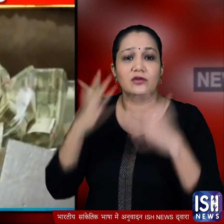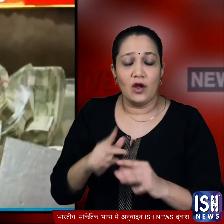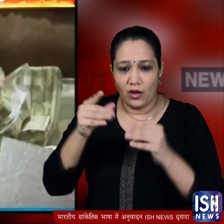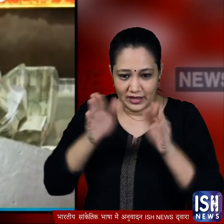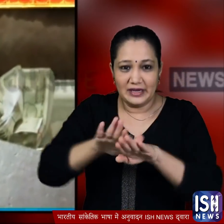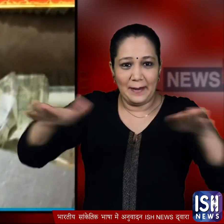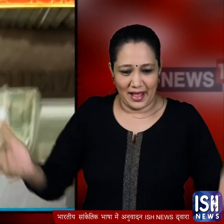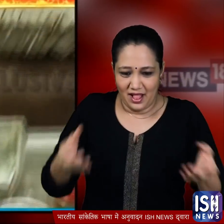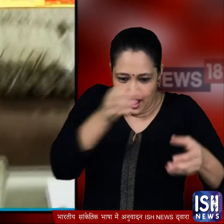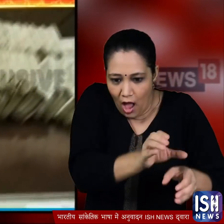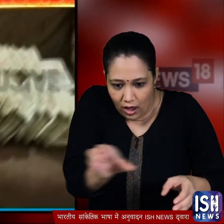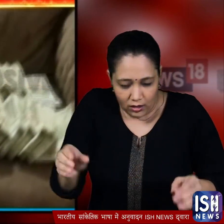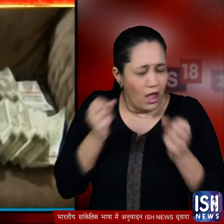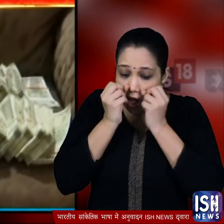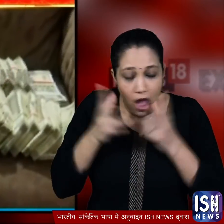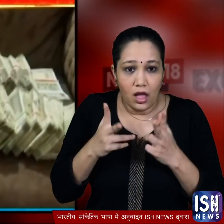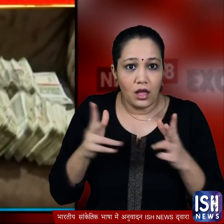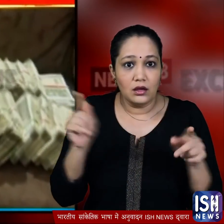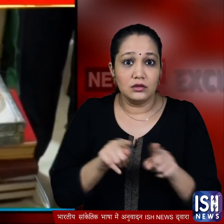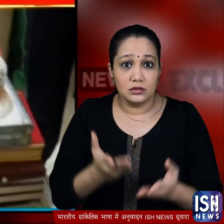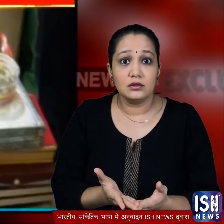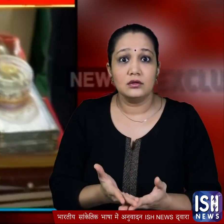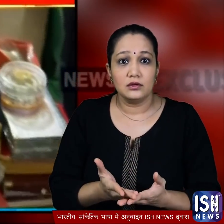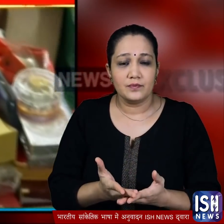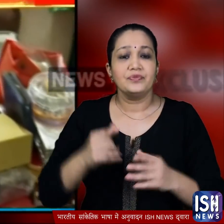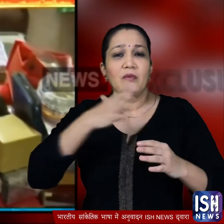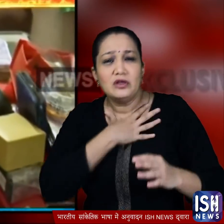नोट जब टेबल पर रखे गए तो आँखें फटी की फटी रह गए इसके लावा गहने और